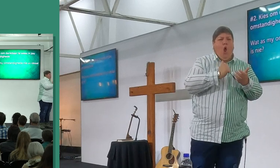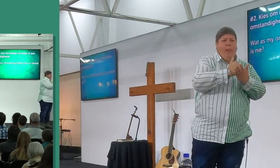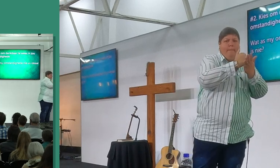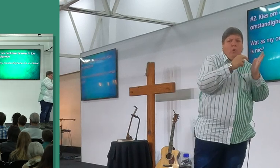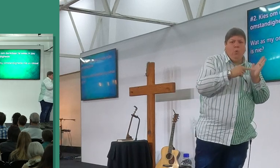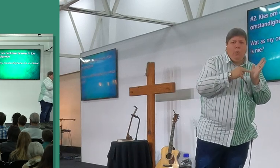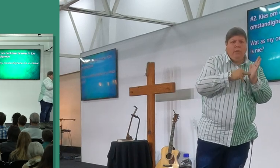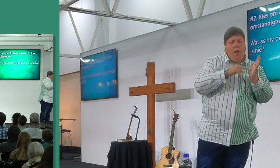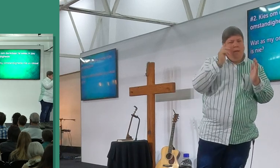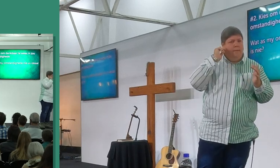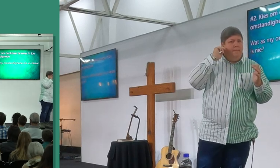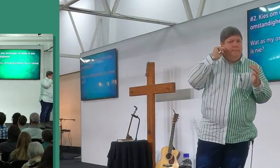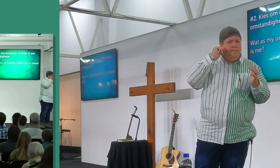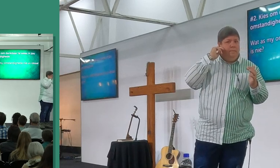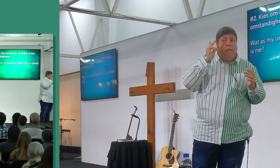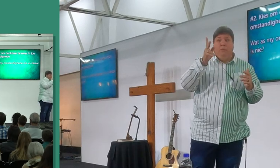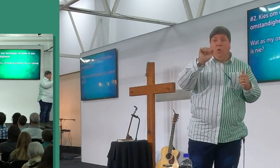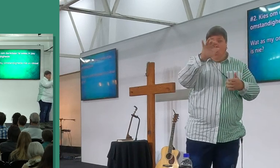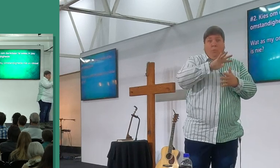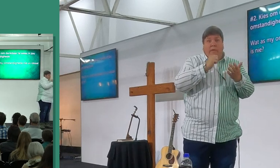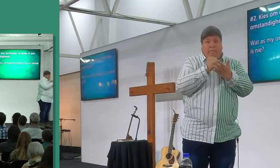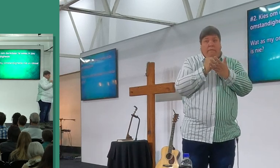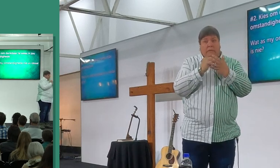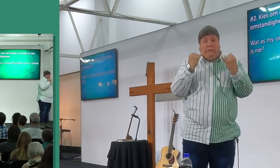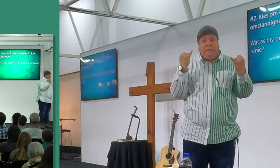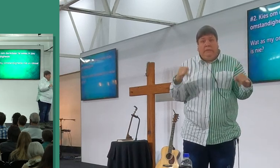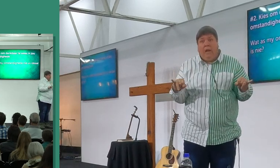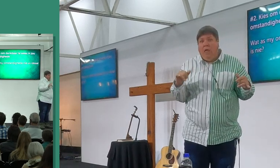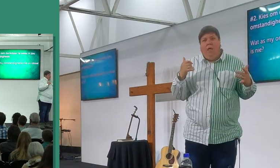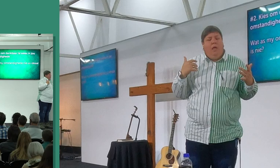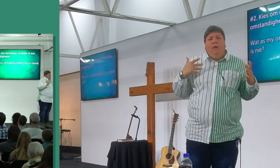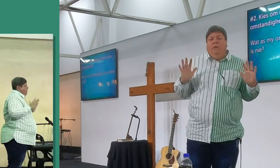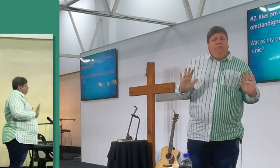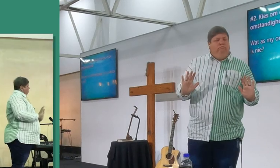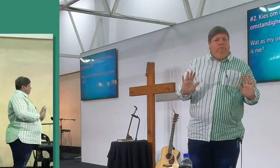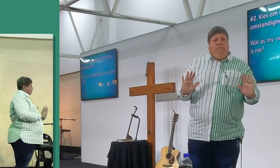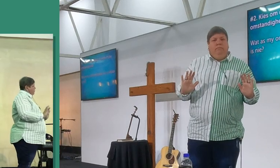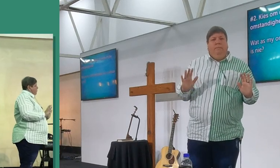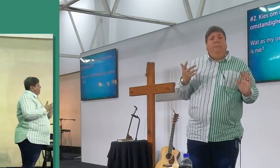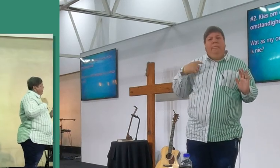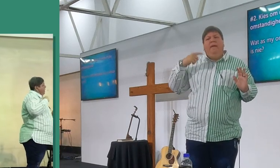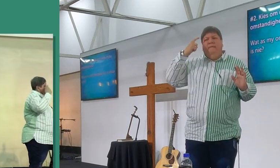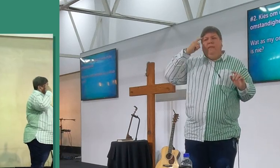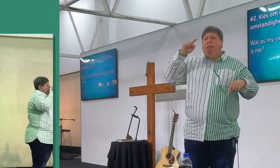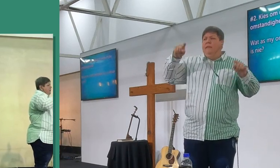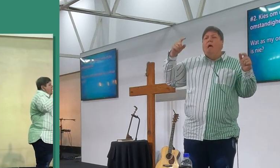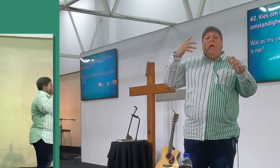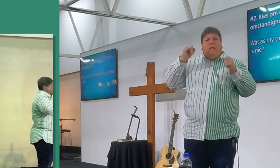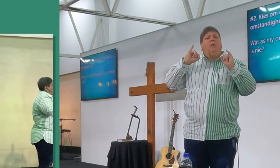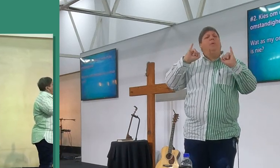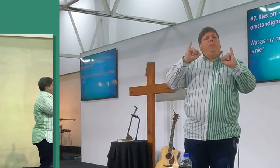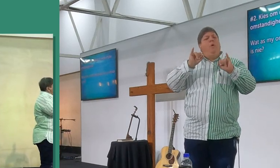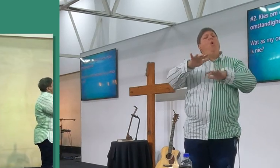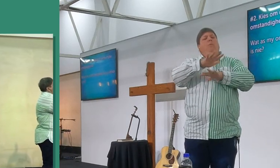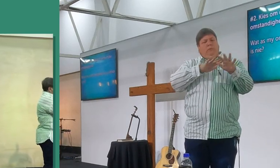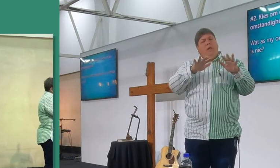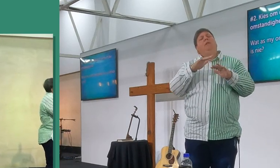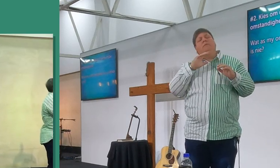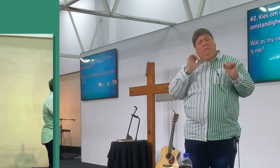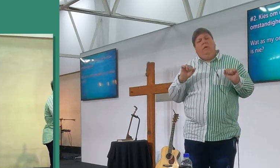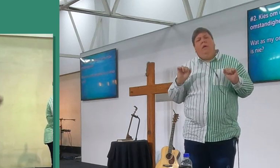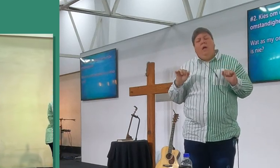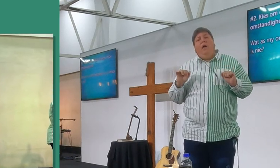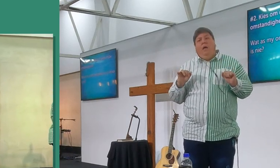en ek wil vir jou sê, dalk is jou omstandighede raarig sleg, en ek wil nie jou omstandighede niks maak nie, ek weet, paar van julle sit in omstandighede, wat rarig